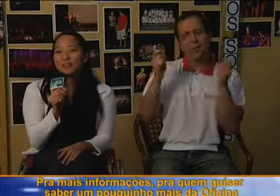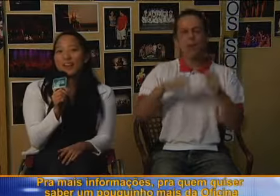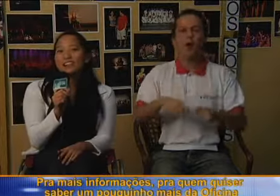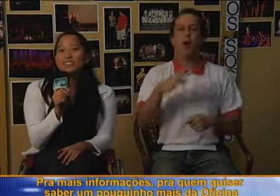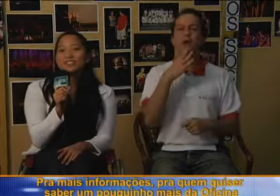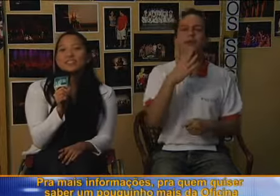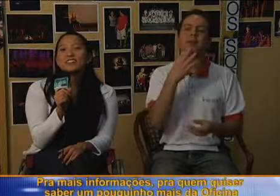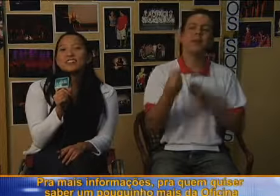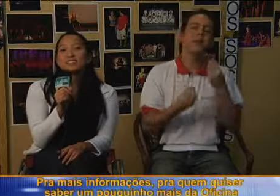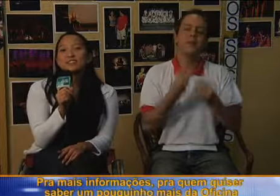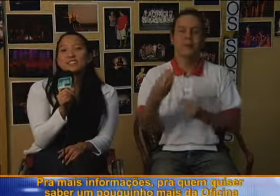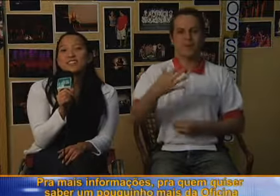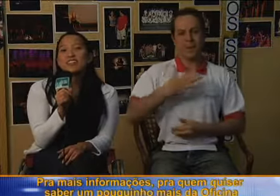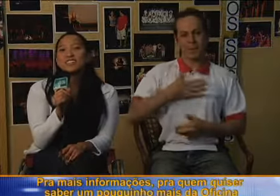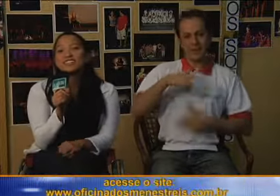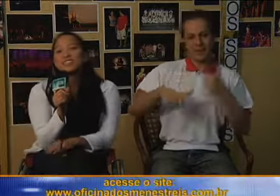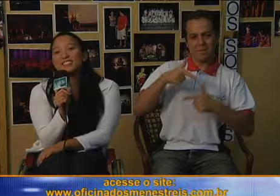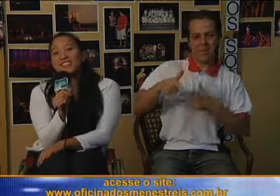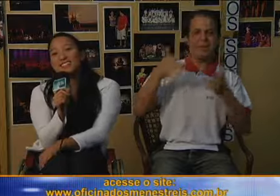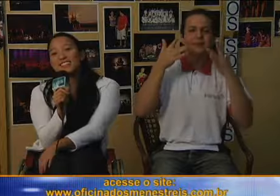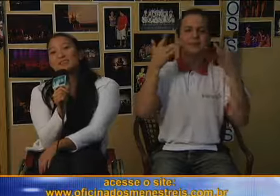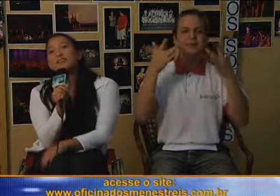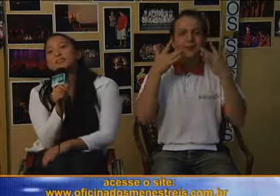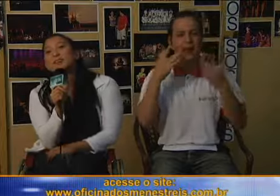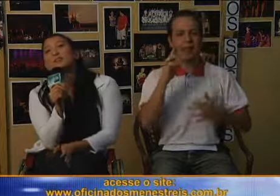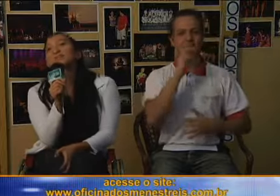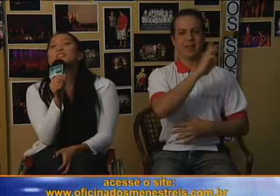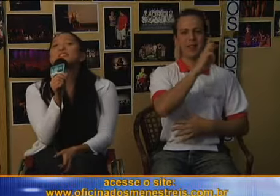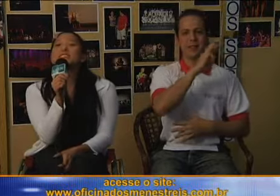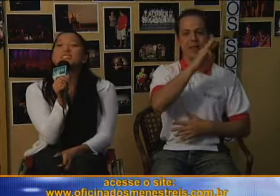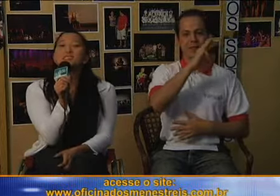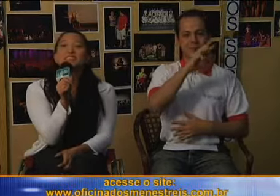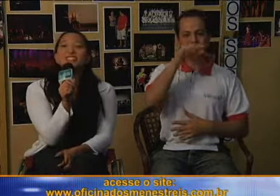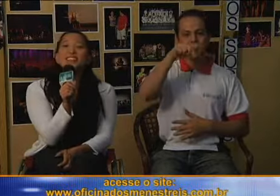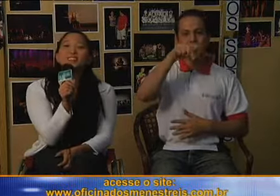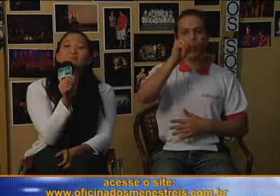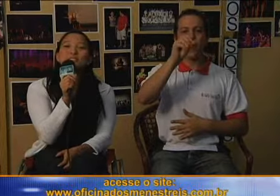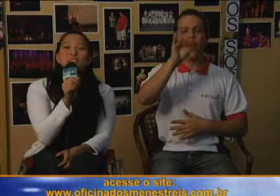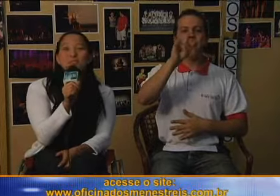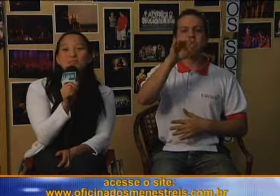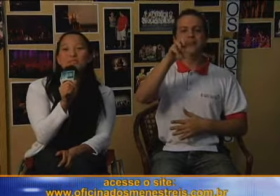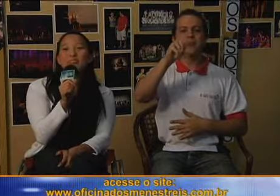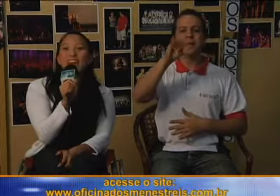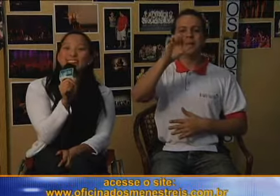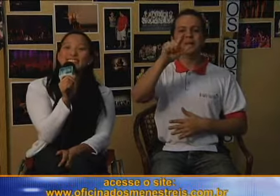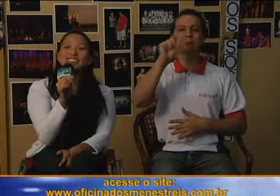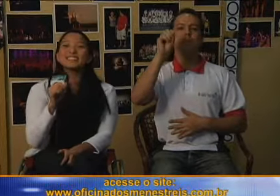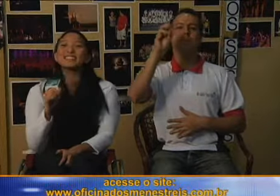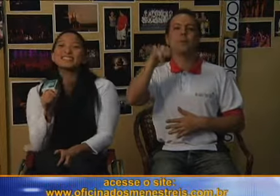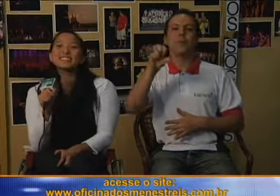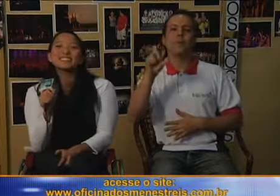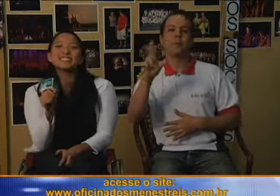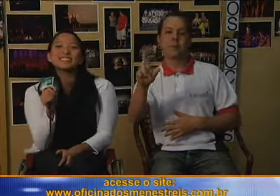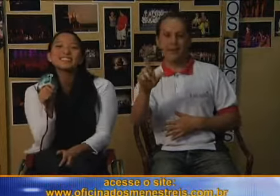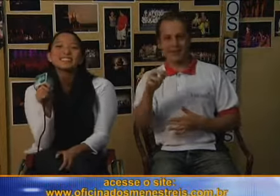saber um pouquinho mais da oficina, acesse o site www.oficinadosmenestrais.com.br.